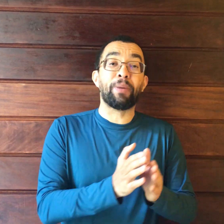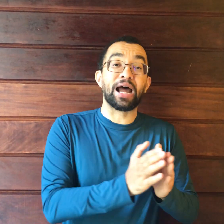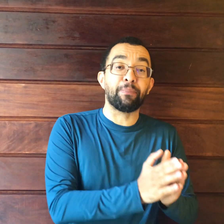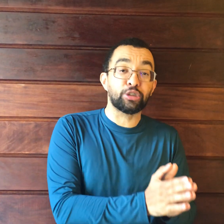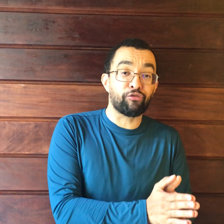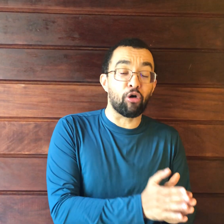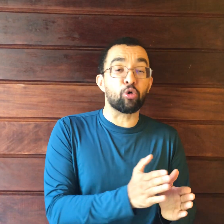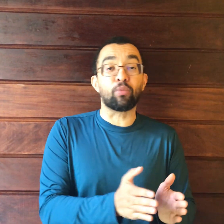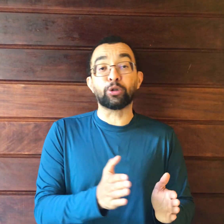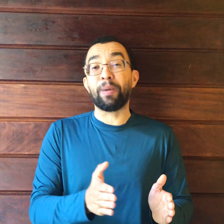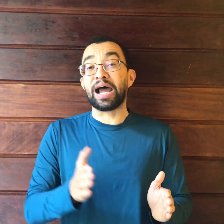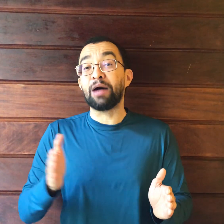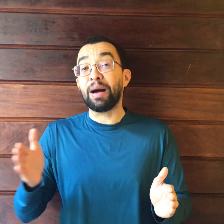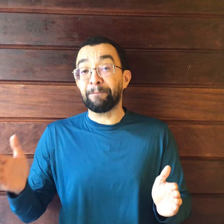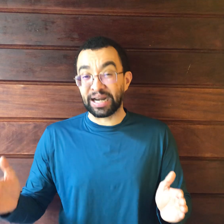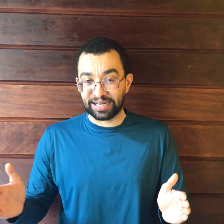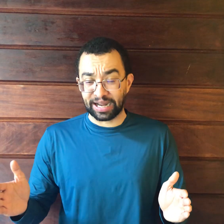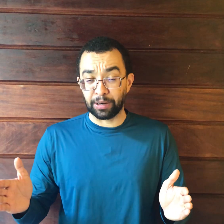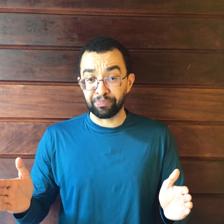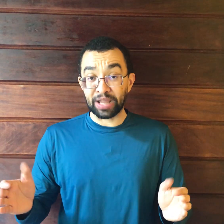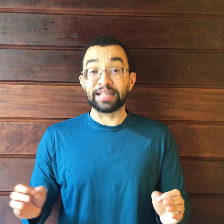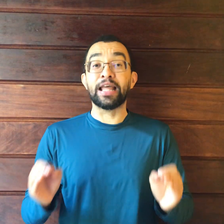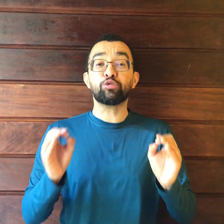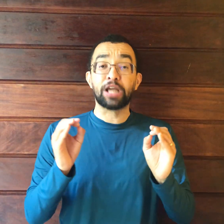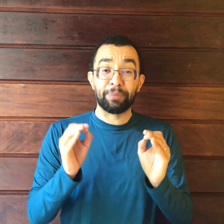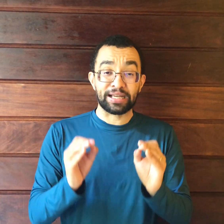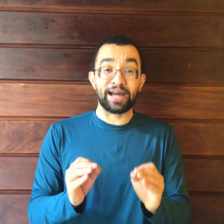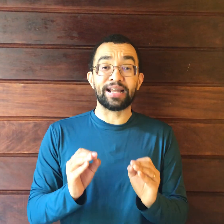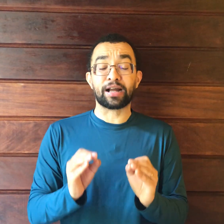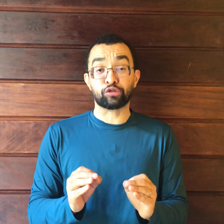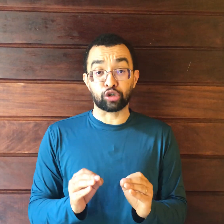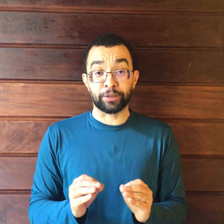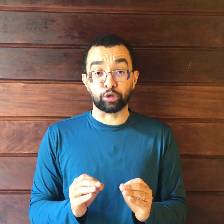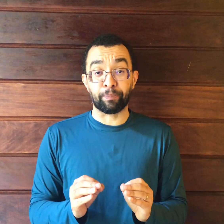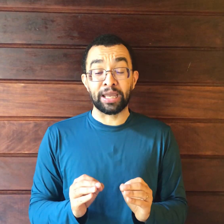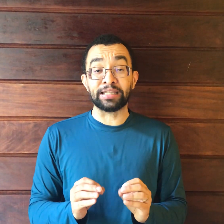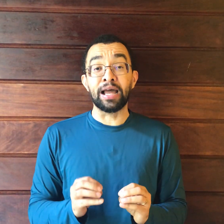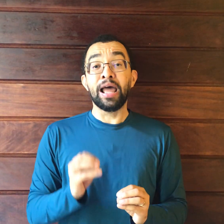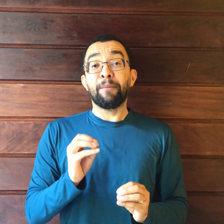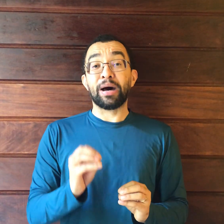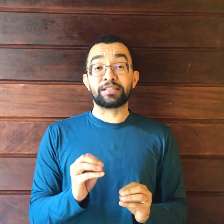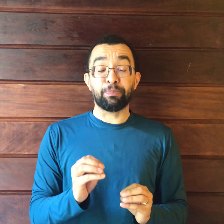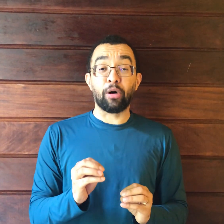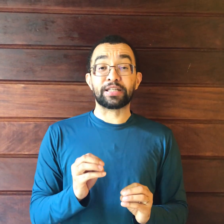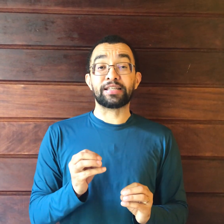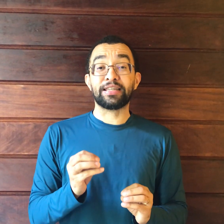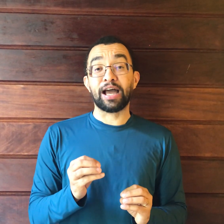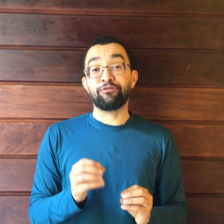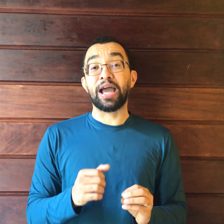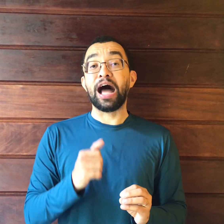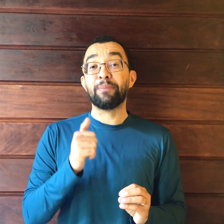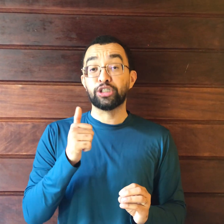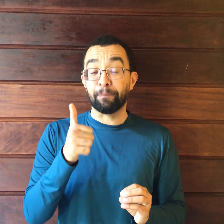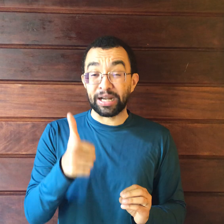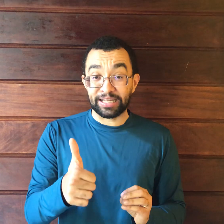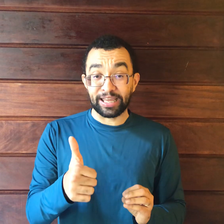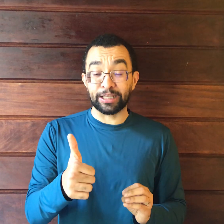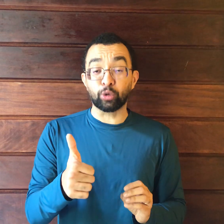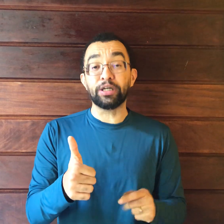para arma de fogo quanto para arma branca. Não se aplicaria a causa de aumento de pena para as hipóteses em que havia arma de brinquedo